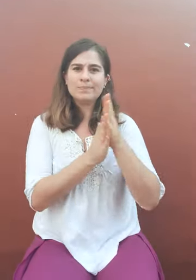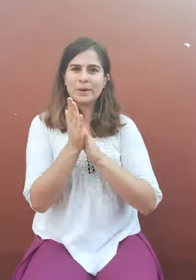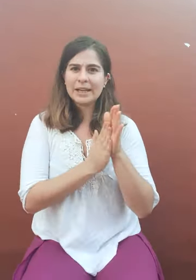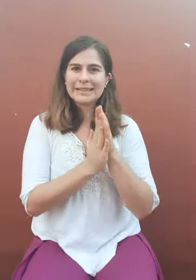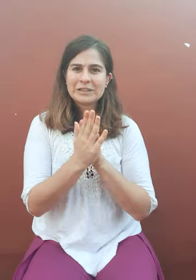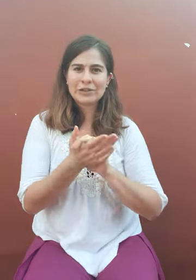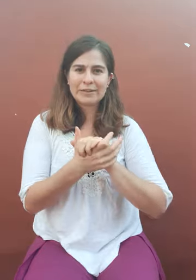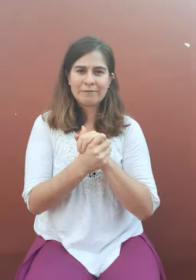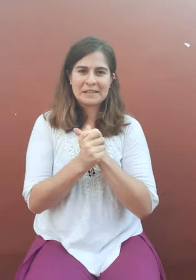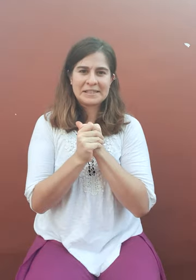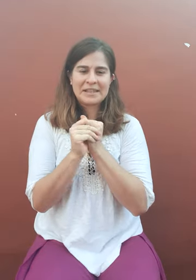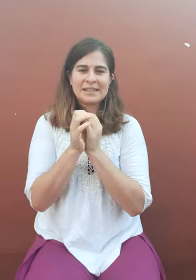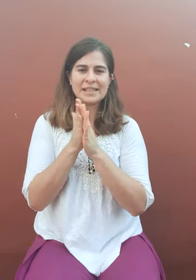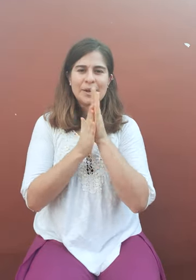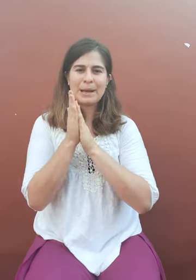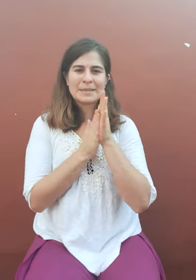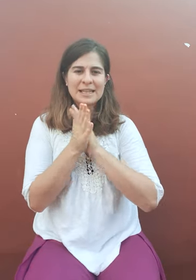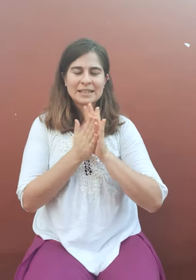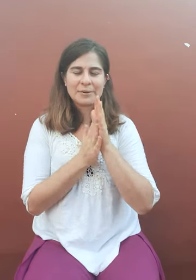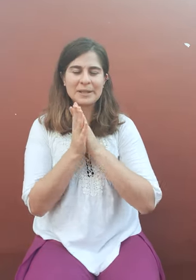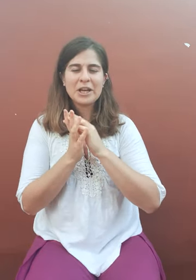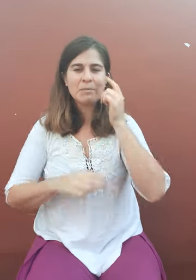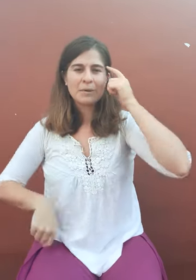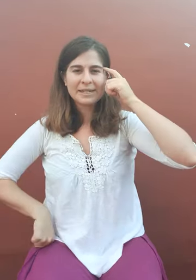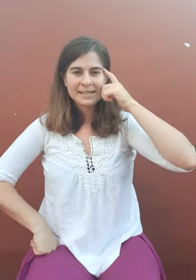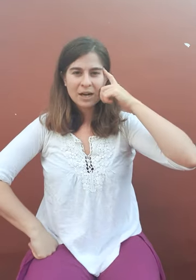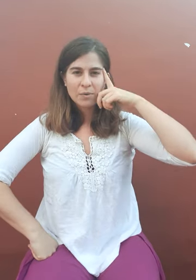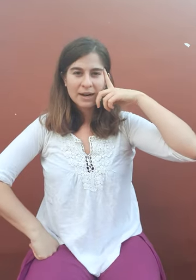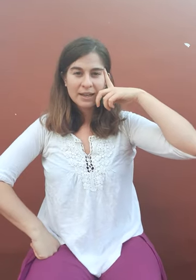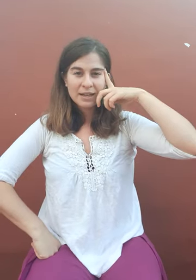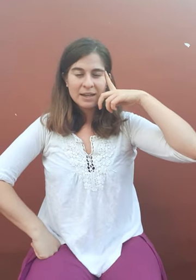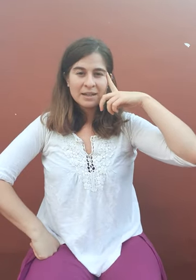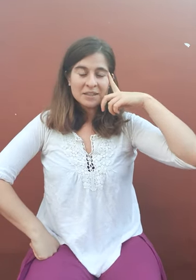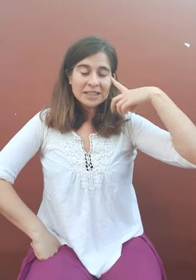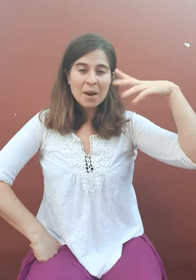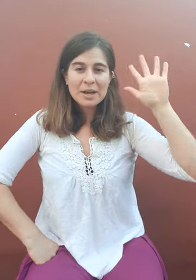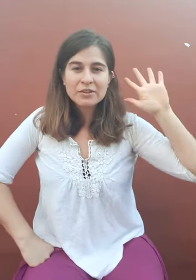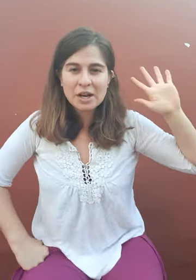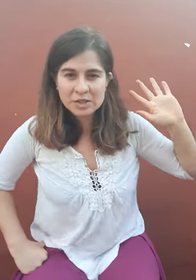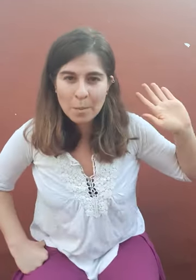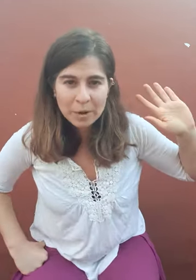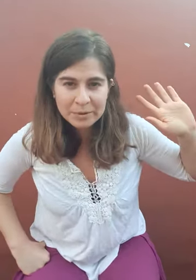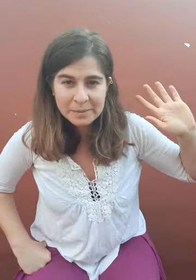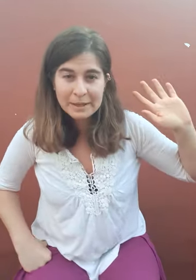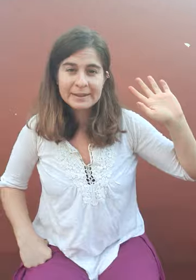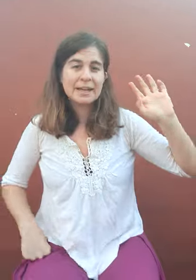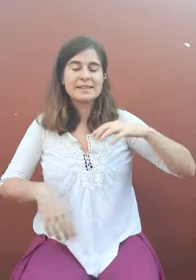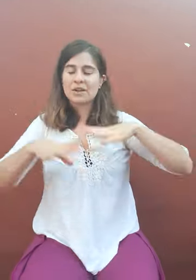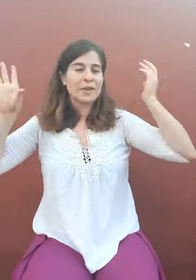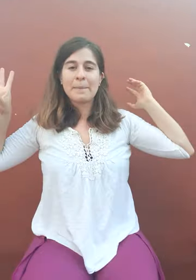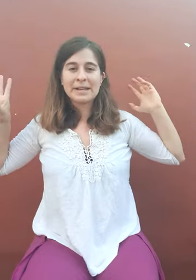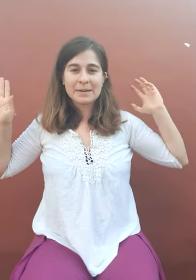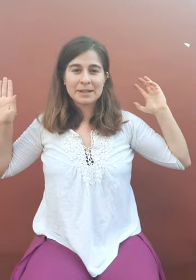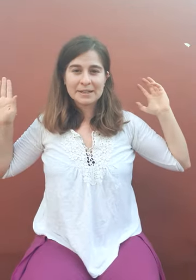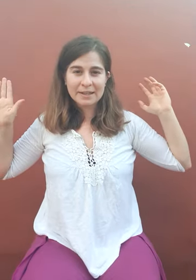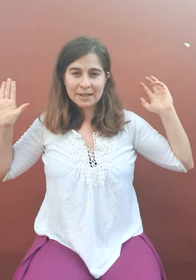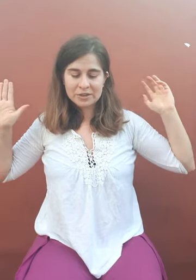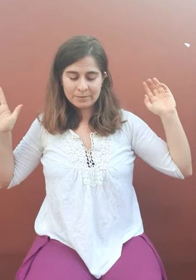poquito difícil, así que les voy a pasar este video a ver si se acuerdan y a ver qué otras cosas podemos inventar y se nos disparan a partir de esto.